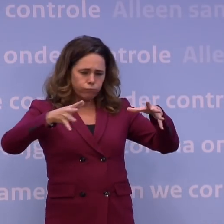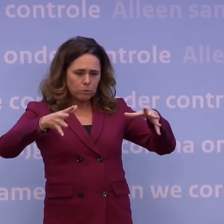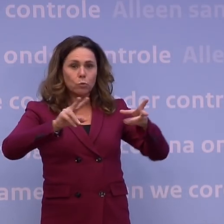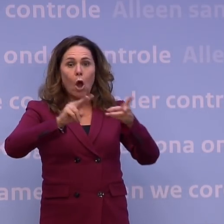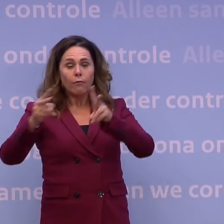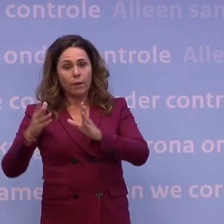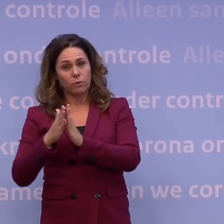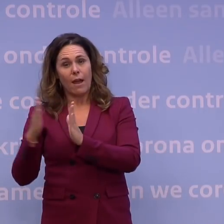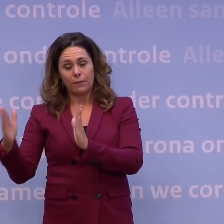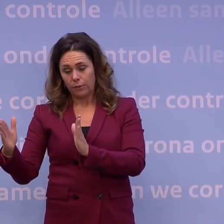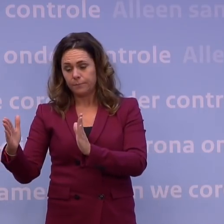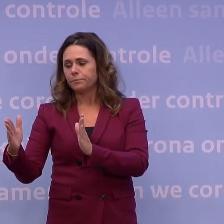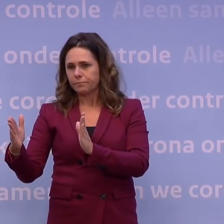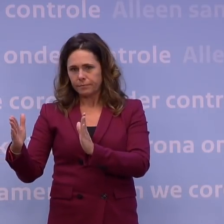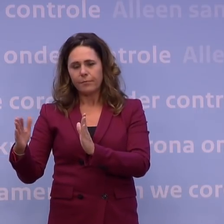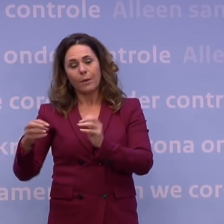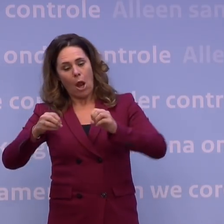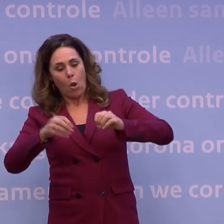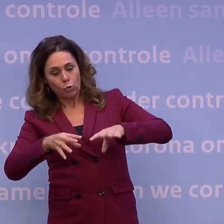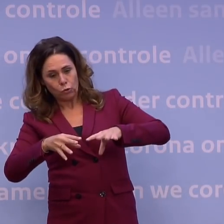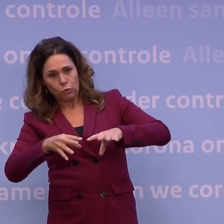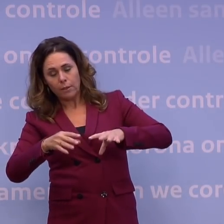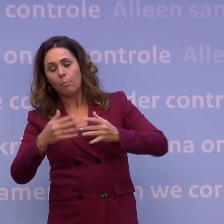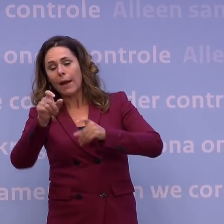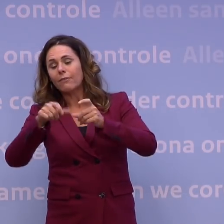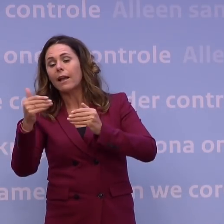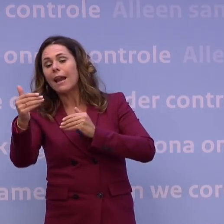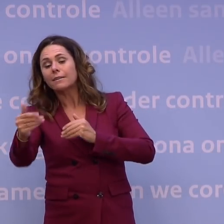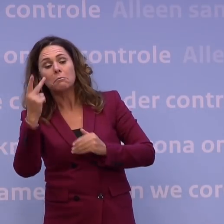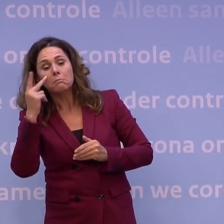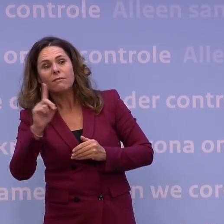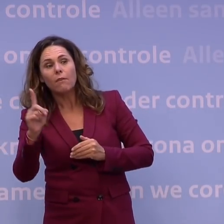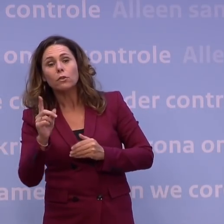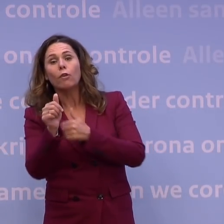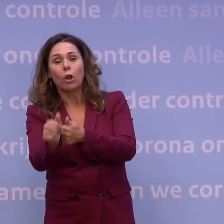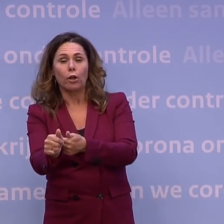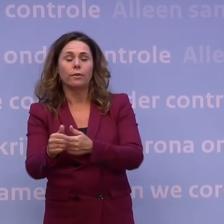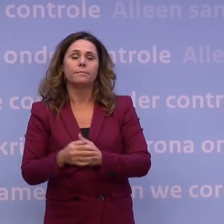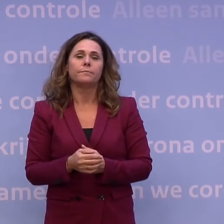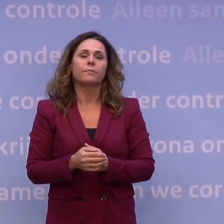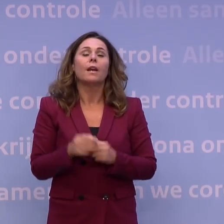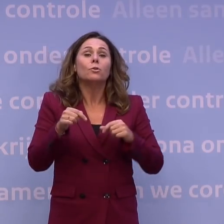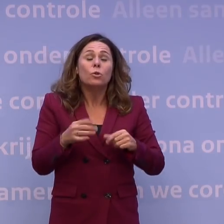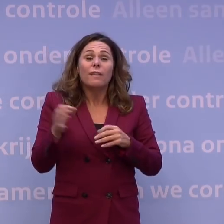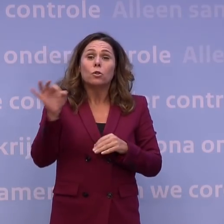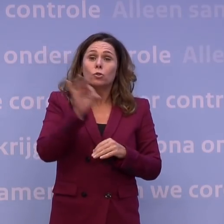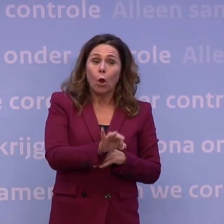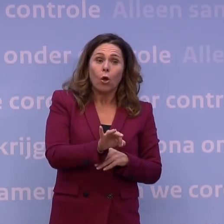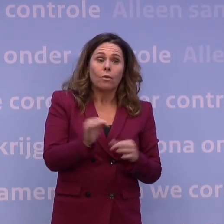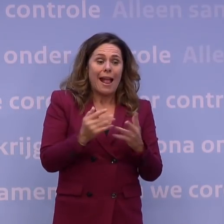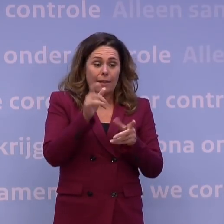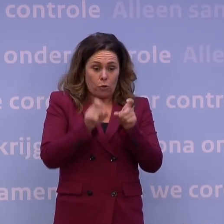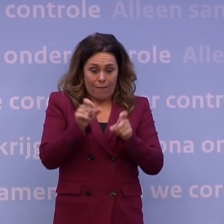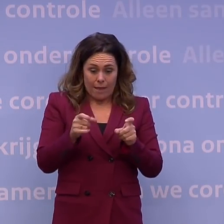telkens iets loslieten en vervolgens na een aantal weken keken wat daarvan het effect was. En waar we nu weer naar terug willen eigenlijk, we gaan dit een aantal weken